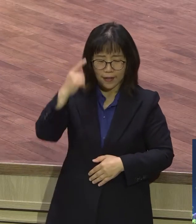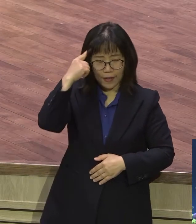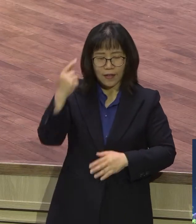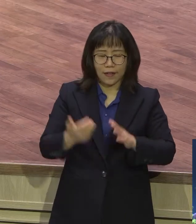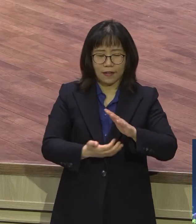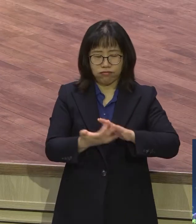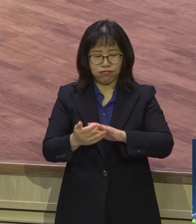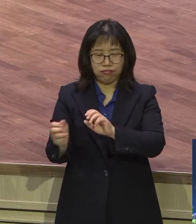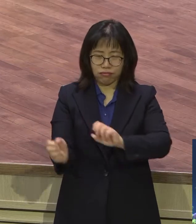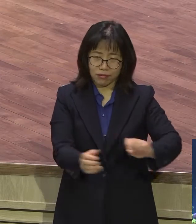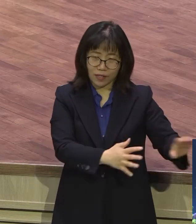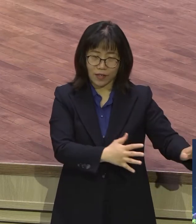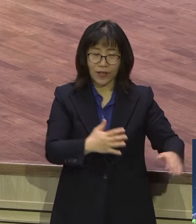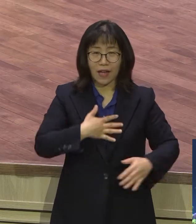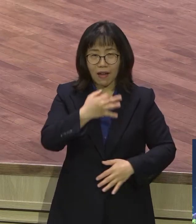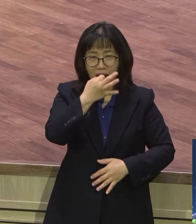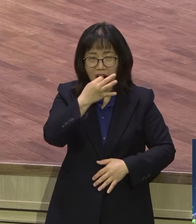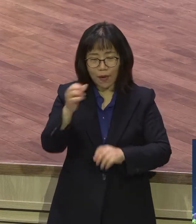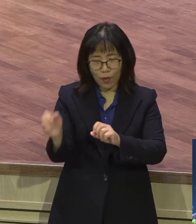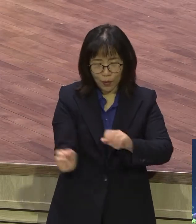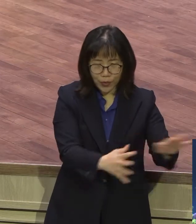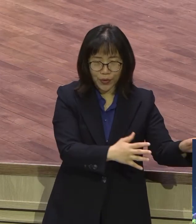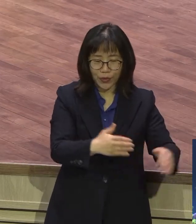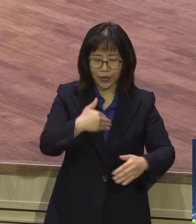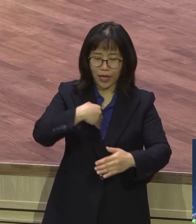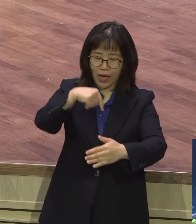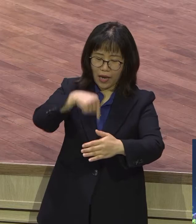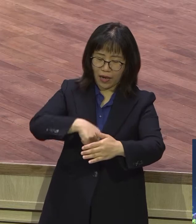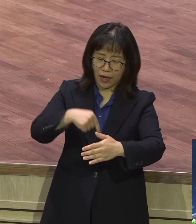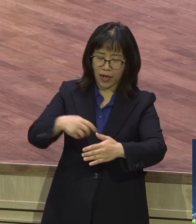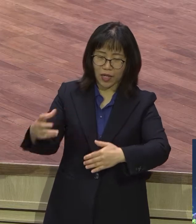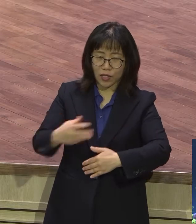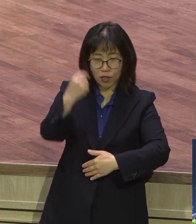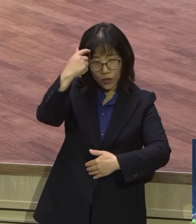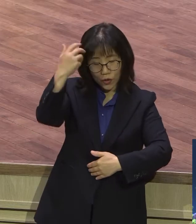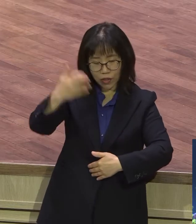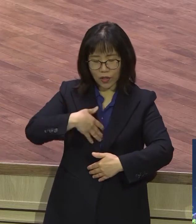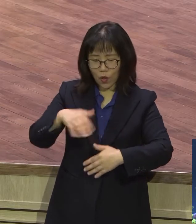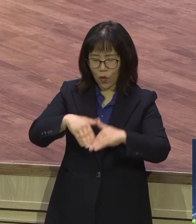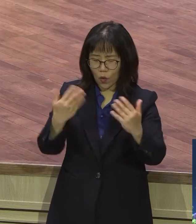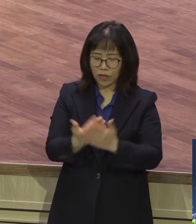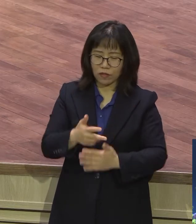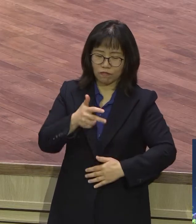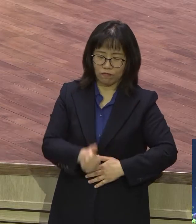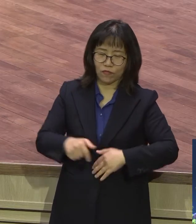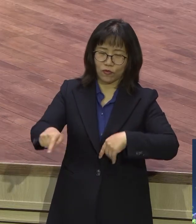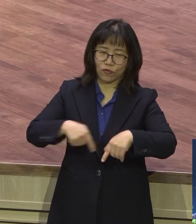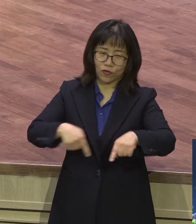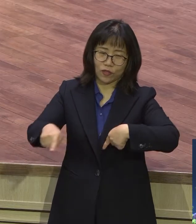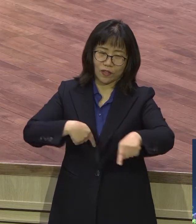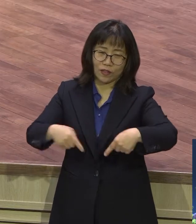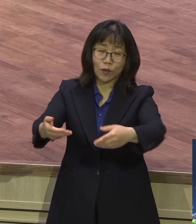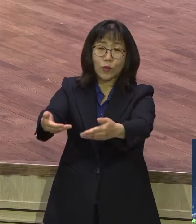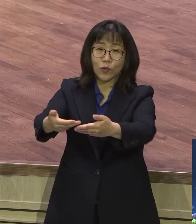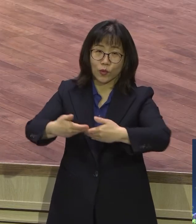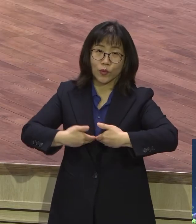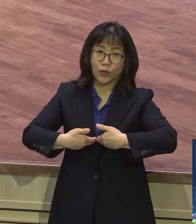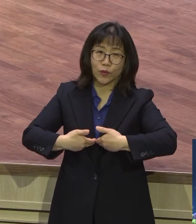충만 내 안에 계시는 성령께서 내 삶을 주도하기 때문에 그래요 그런데 체질적으로